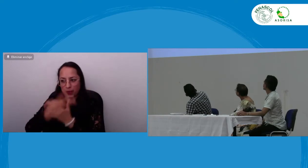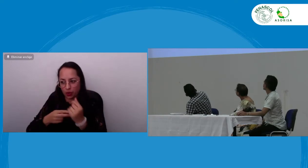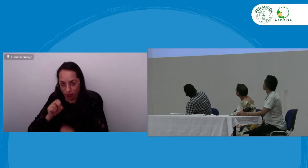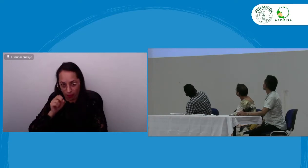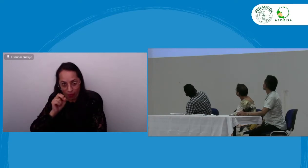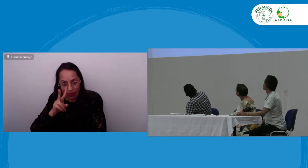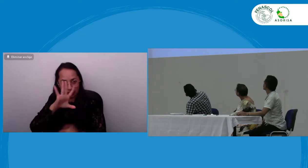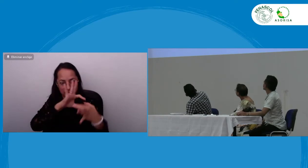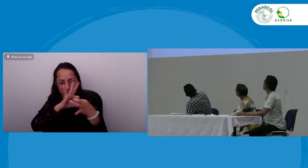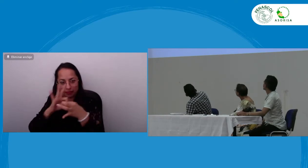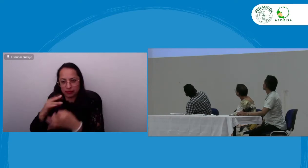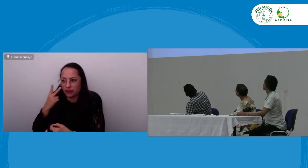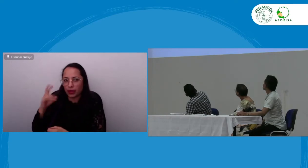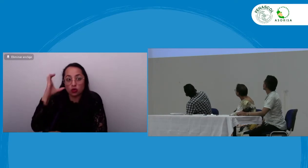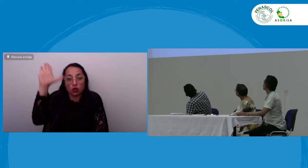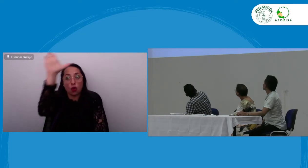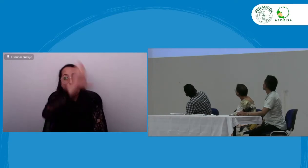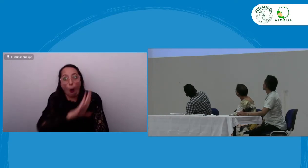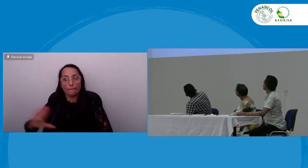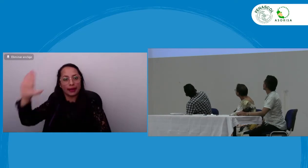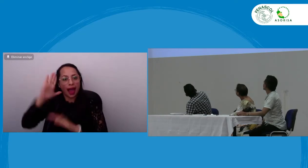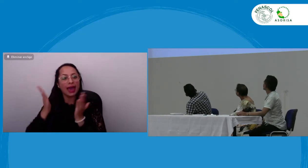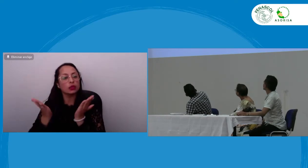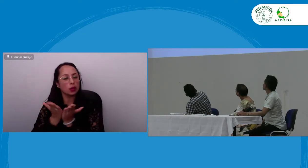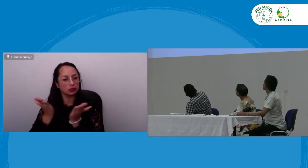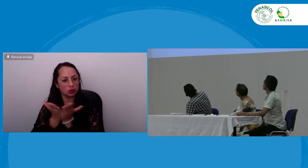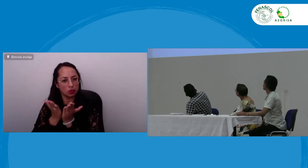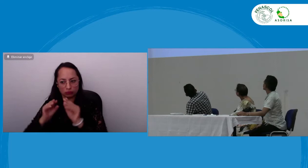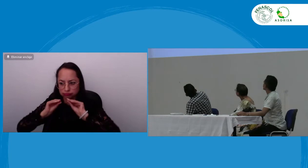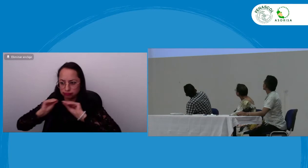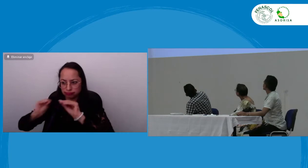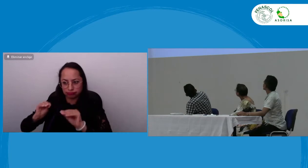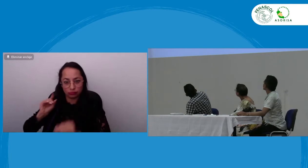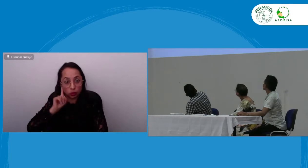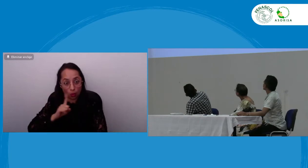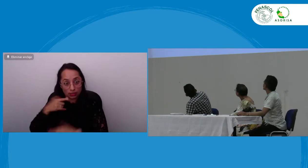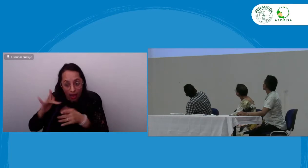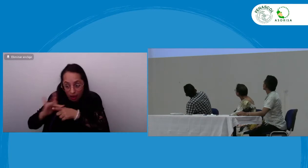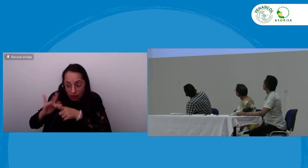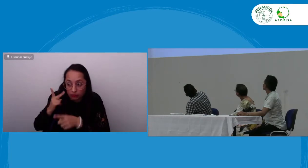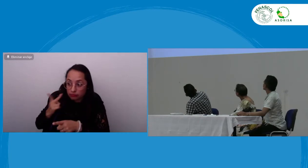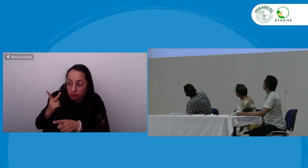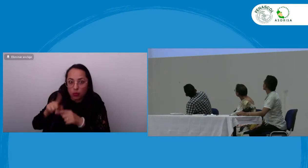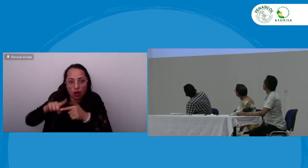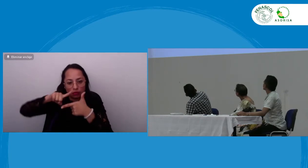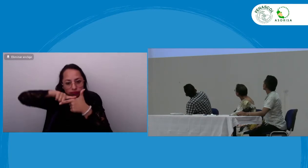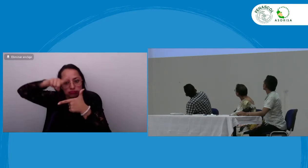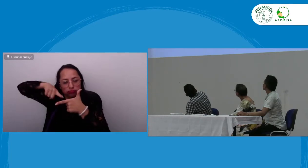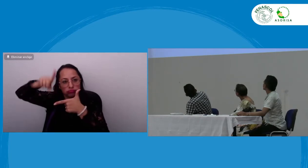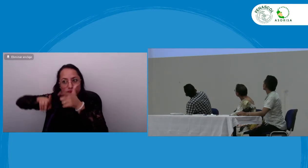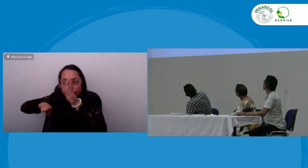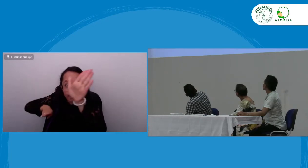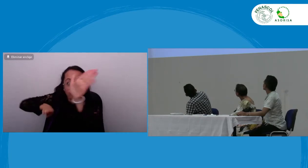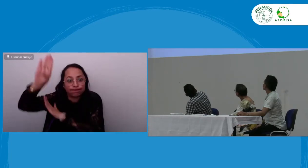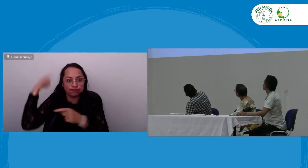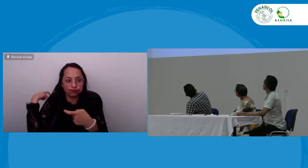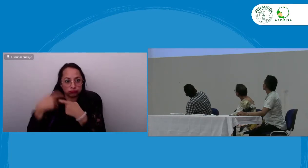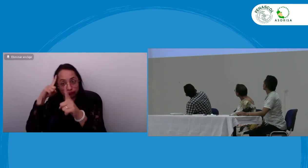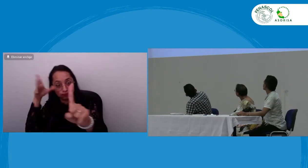aclaración de intérprete siempre hemos visto que el INSOR por muchos años habla de educación bilingüe y sin embargo las estadísticas en términos de